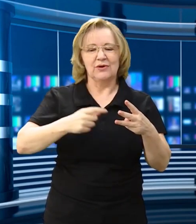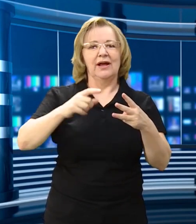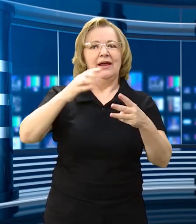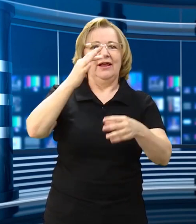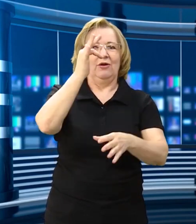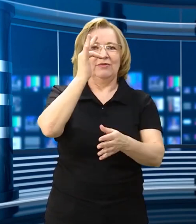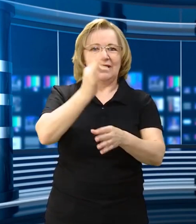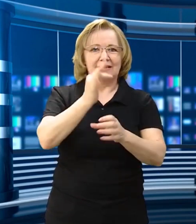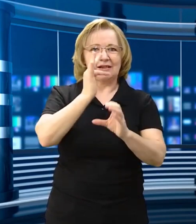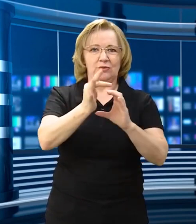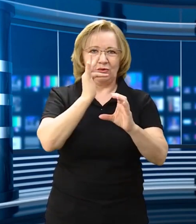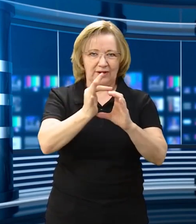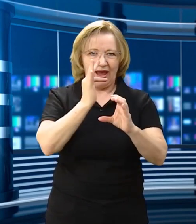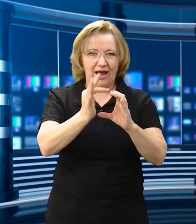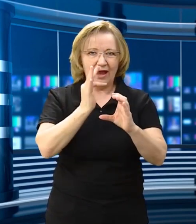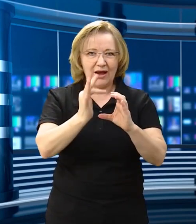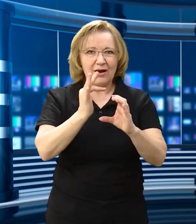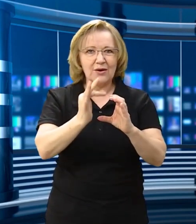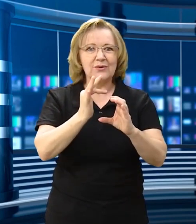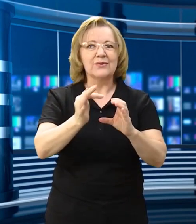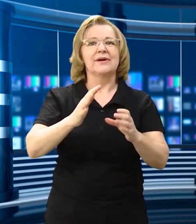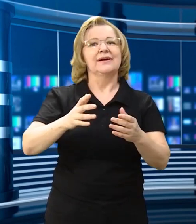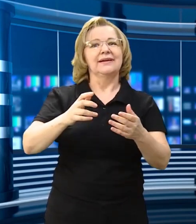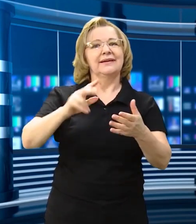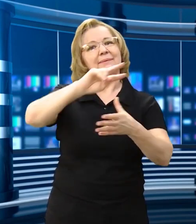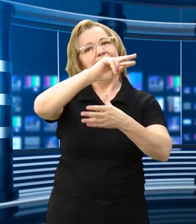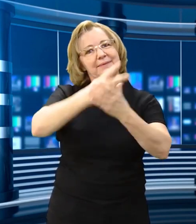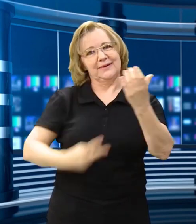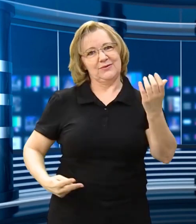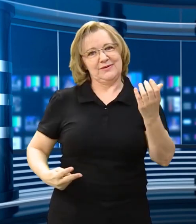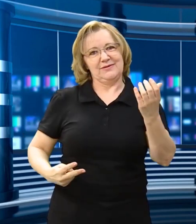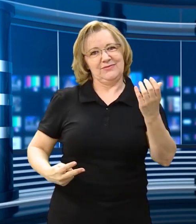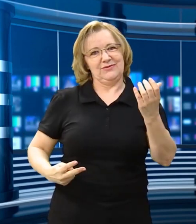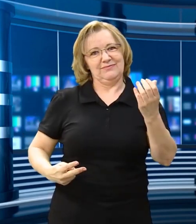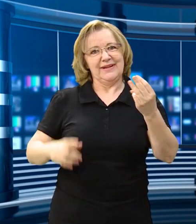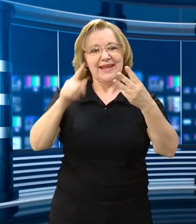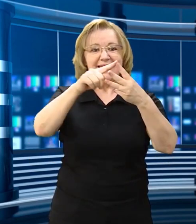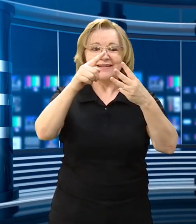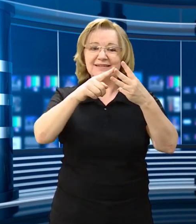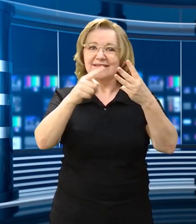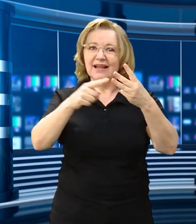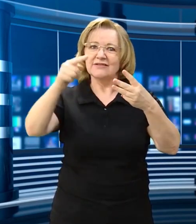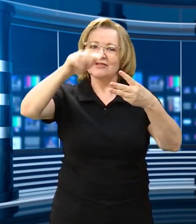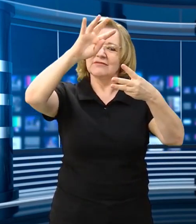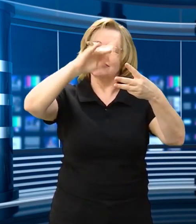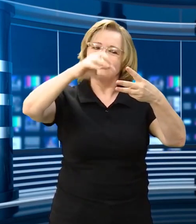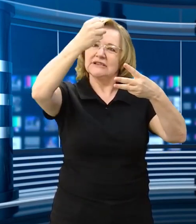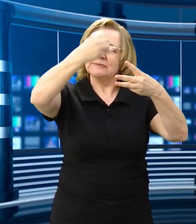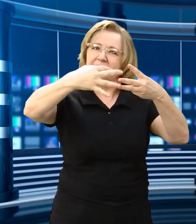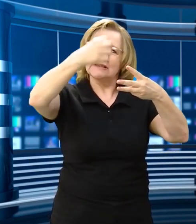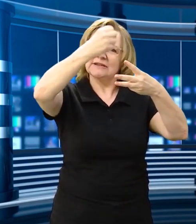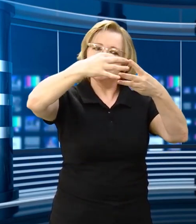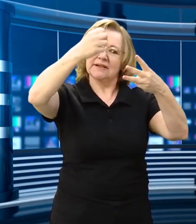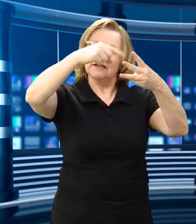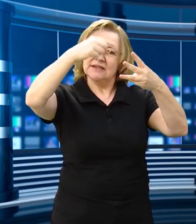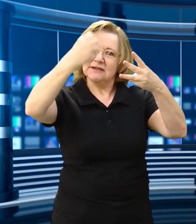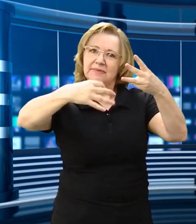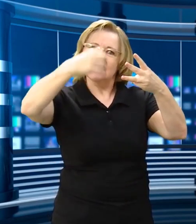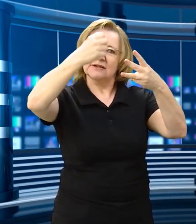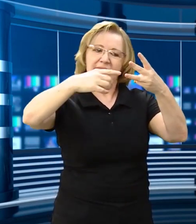do oralismo, a comunicação total e o bilinguismo, né? Esses três modelos, esses três